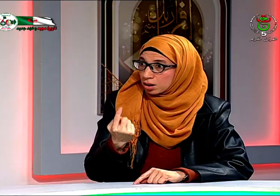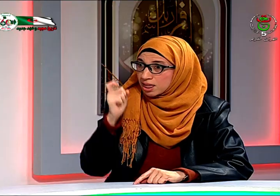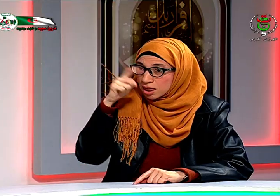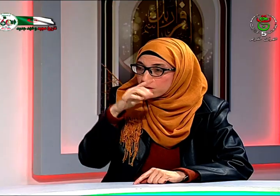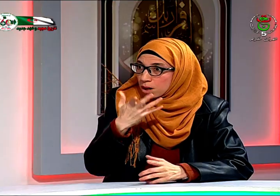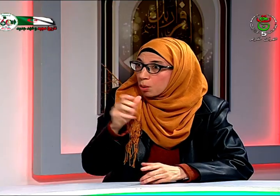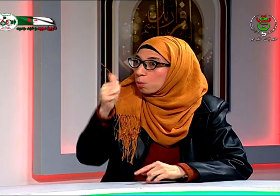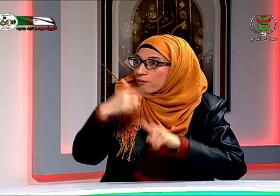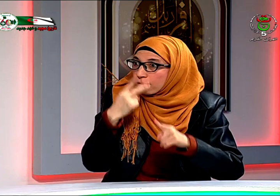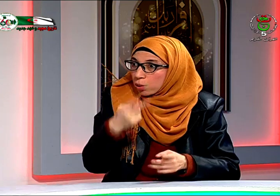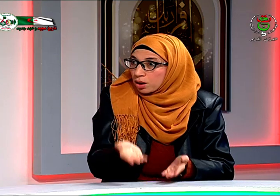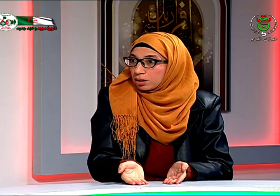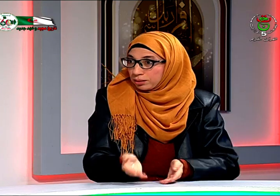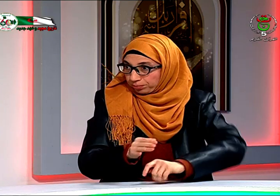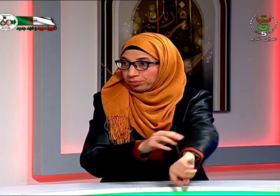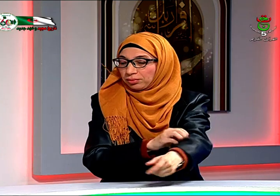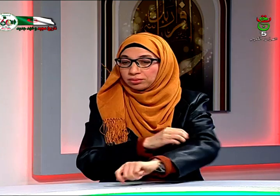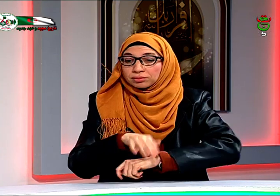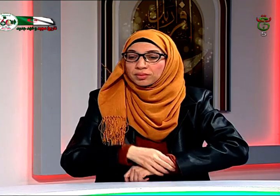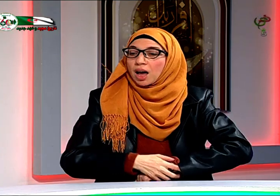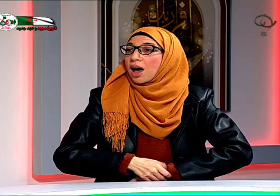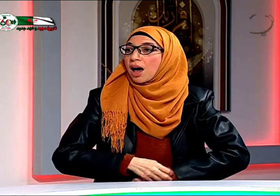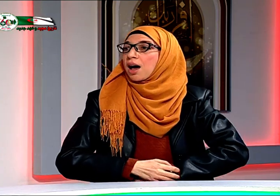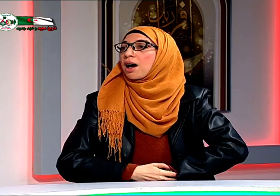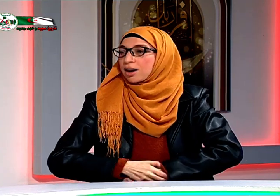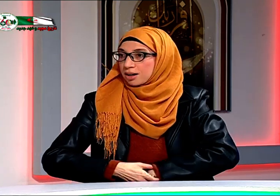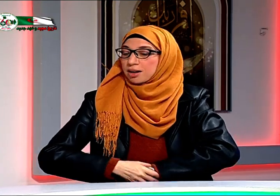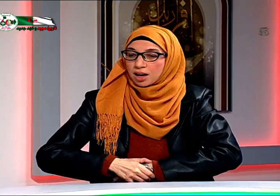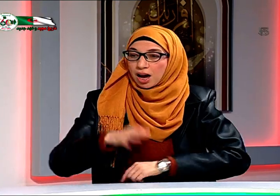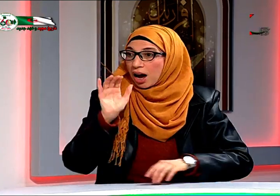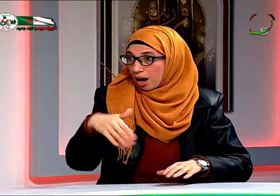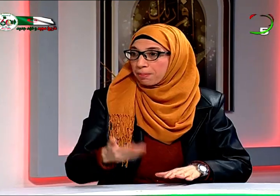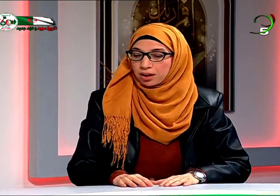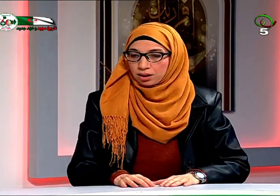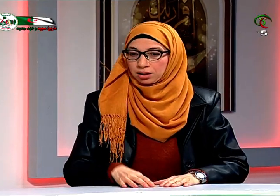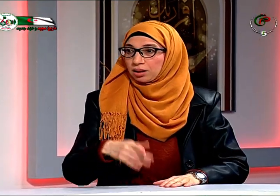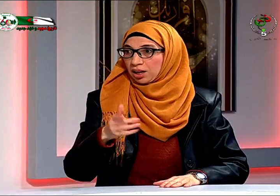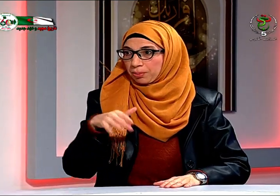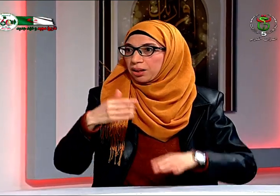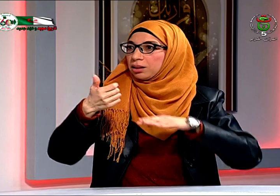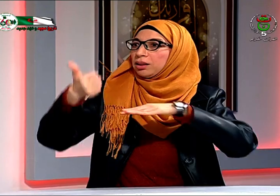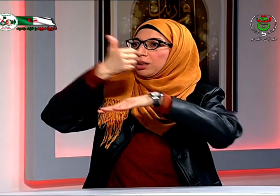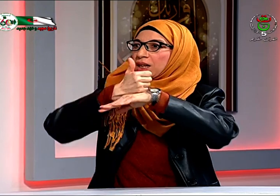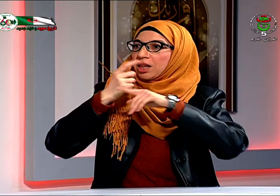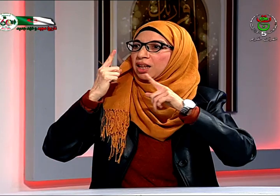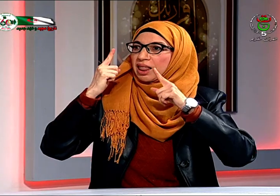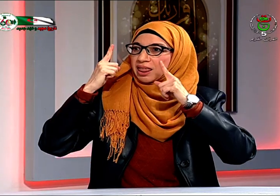يعني يتكلمون وأنا أصم كان قلقا بهذا نعم بعد ذلك سنتكلم نعم